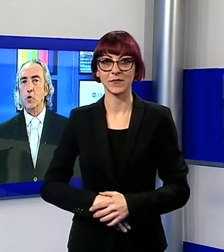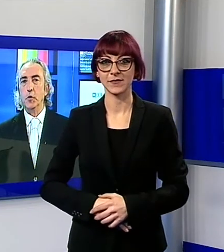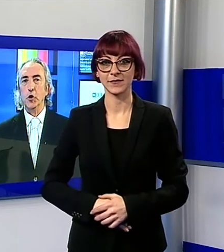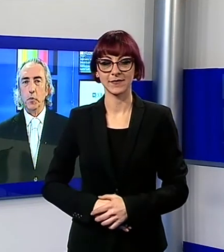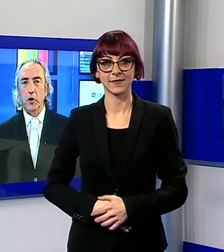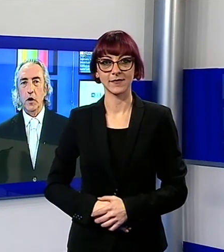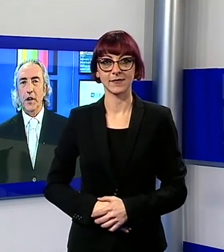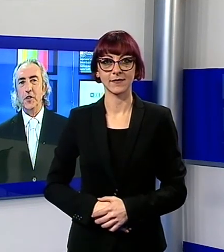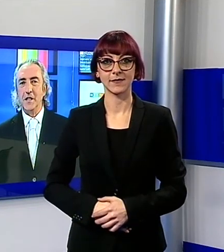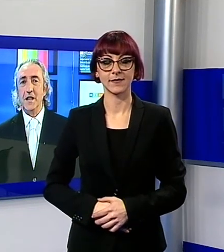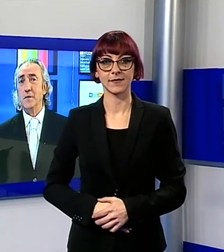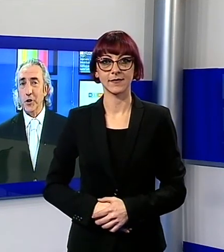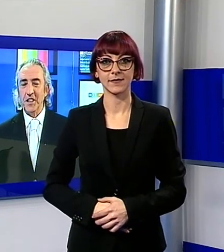subito dopo con le notizie sportive.